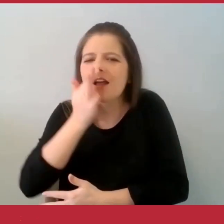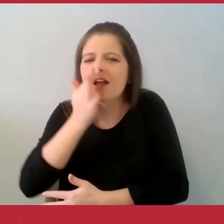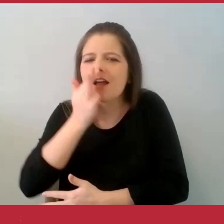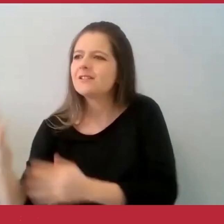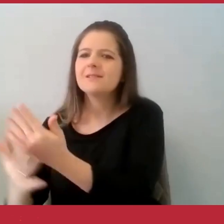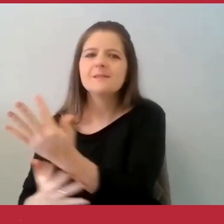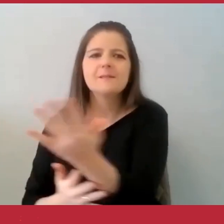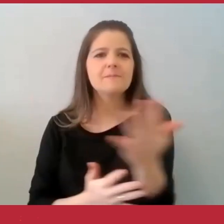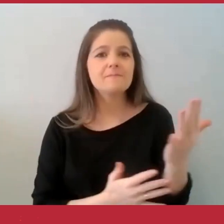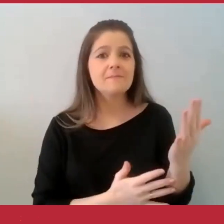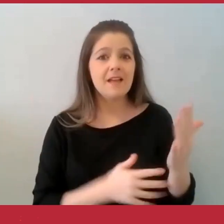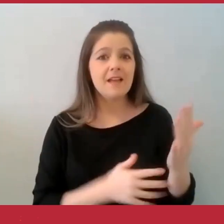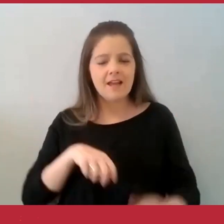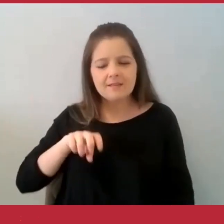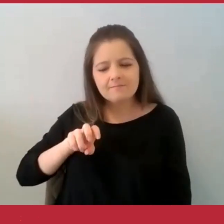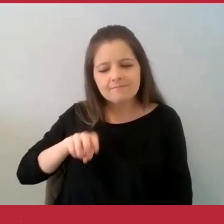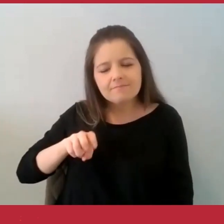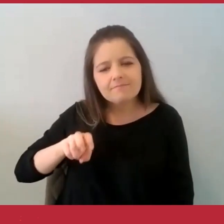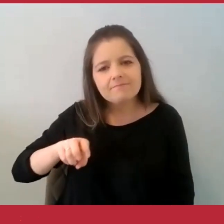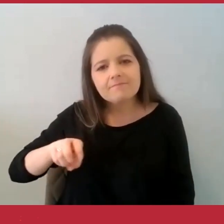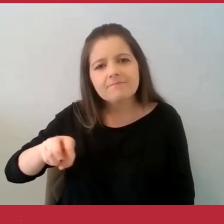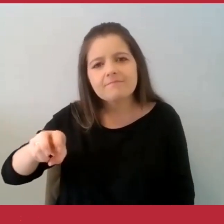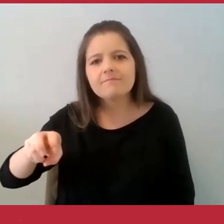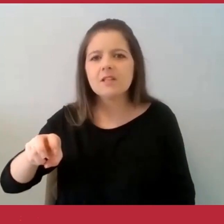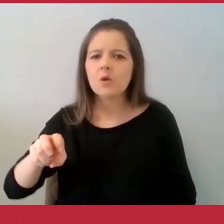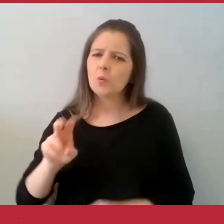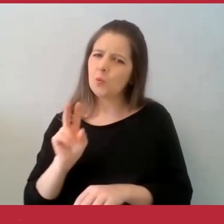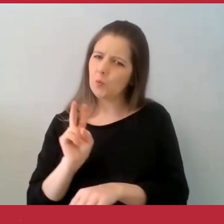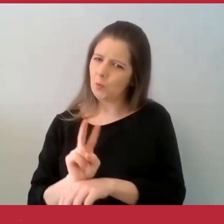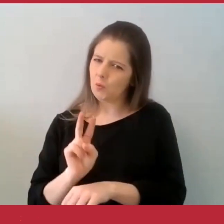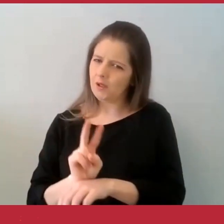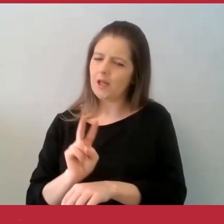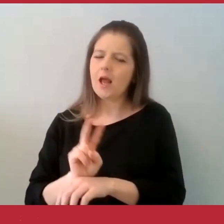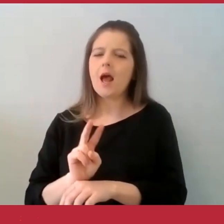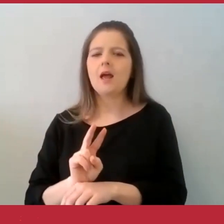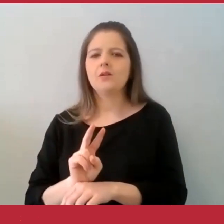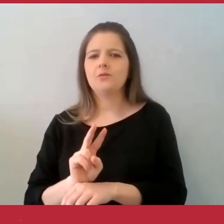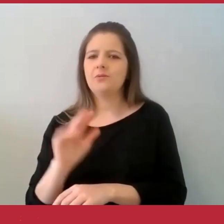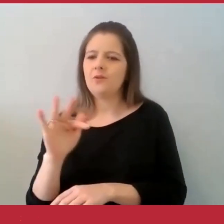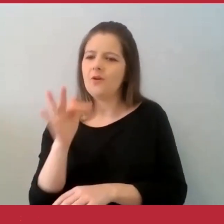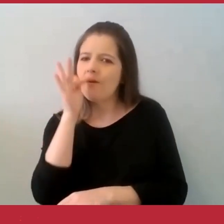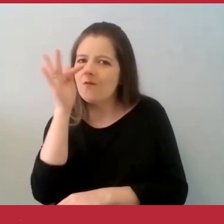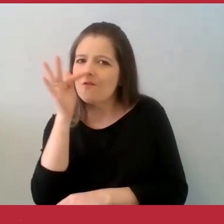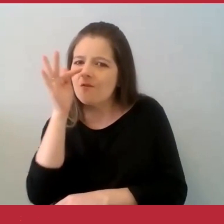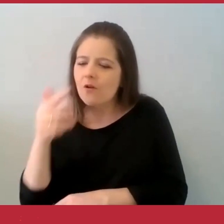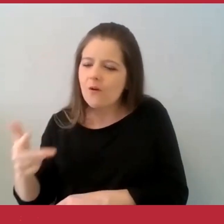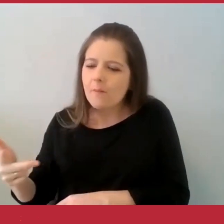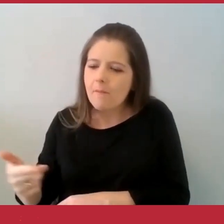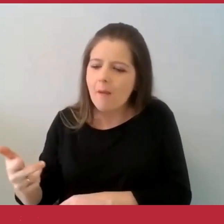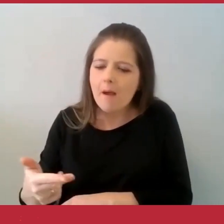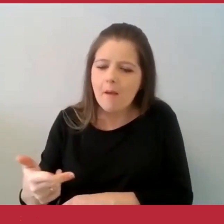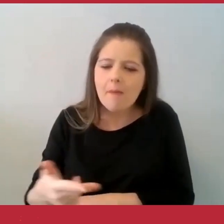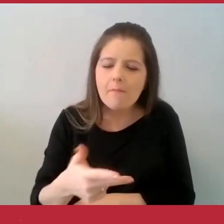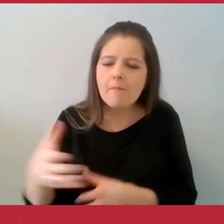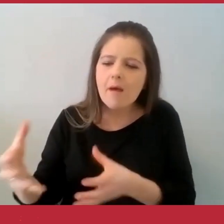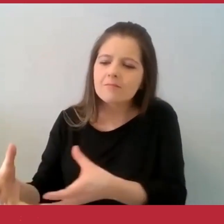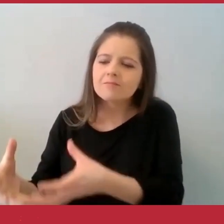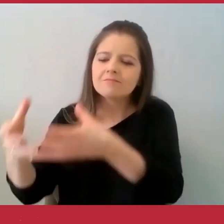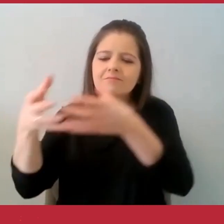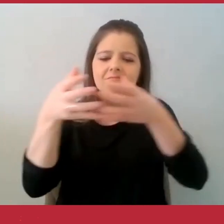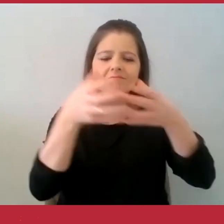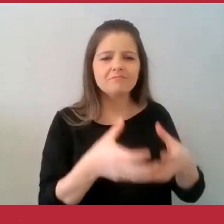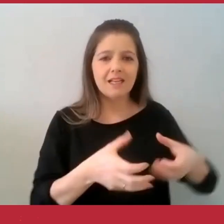lá, cortou algumas, colocou dentro da cesta, colocou o bilhete